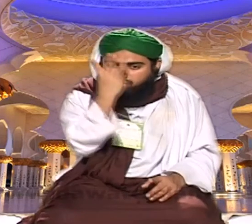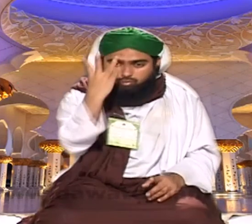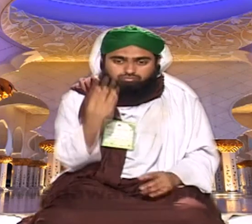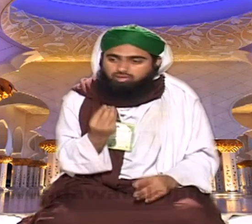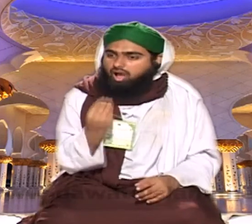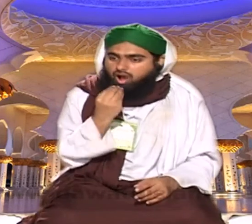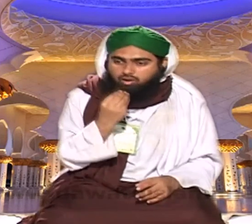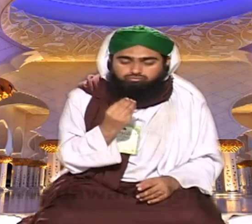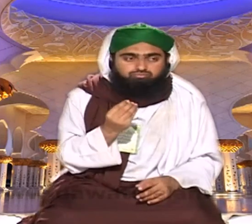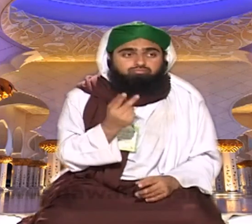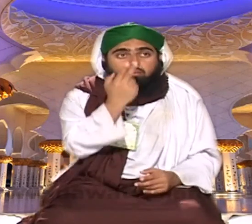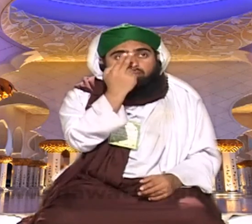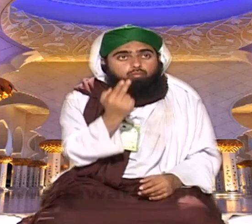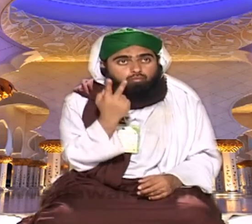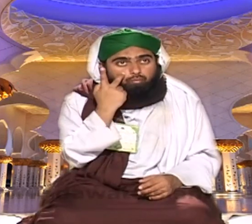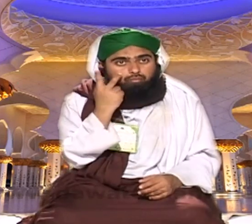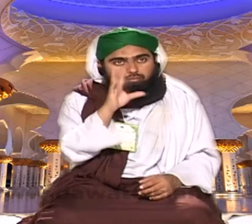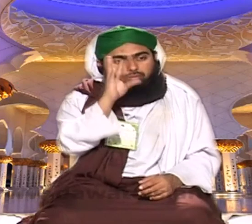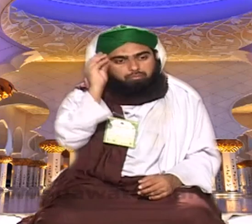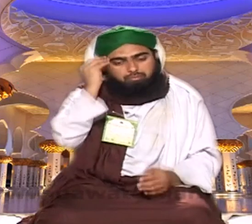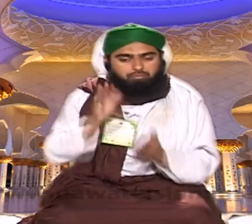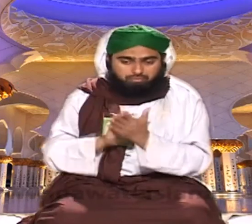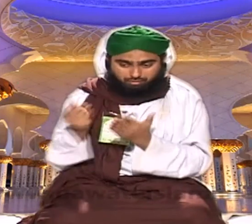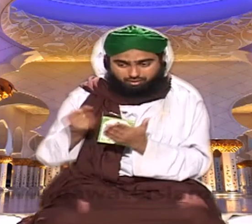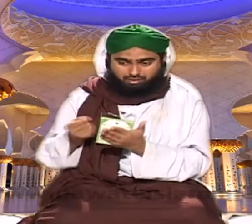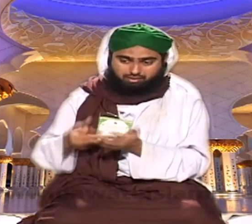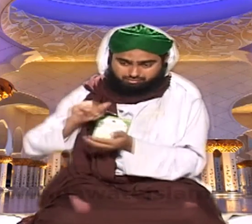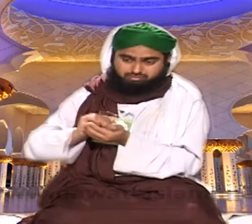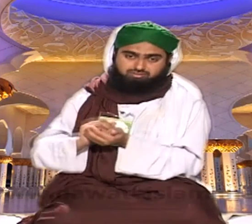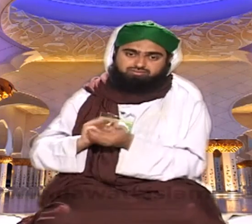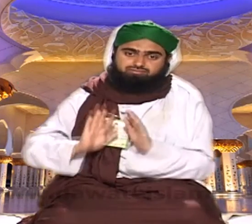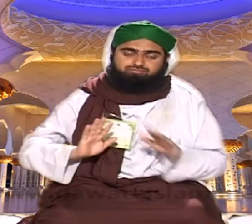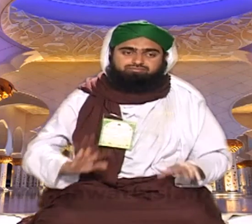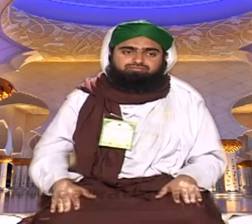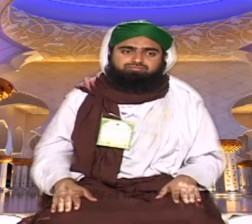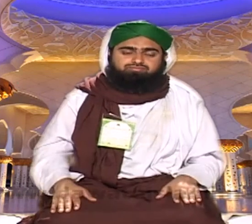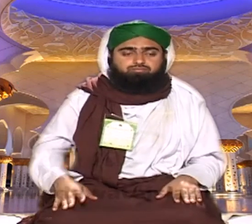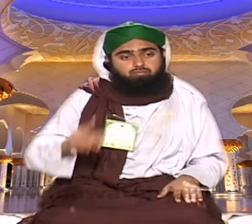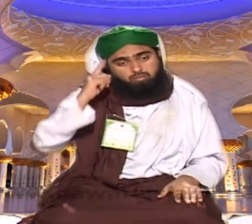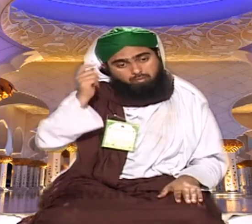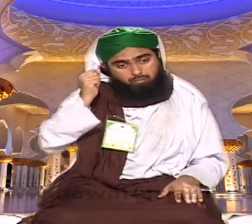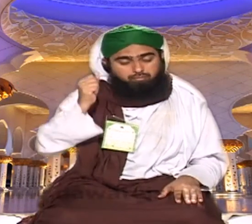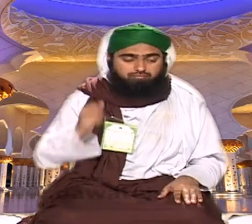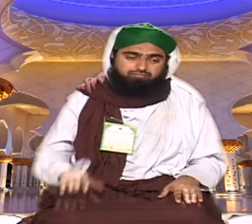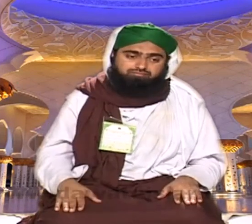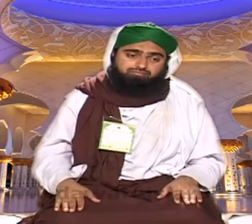کوئی جانور اس پودے کو نہیں کھا یہ بات مجھے پسند آئی تو میں نے اس کو لکھ لی اور ابھی تک میرے پاس محبوظ ہے تو میرے ذہن میں بیٹی ہوئے دیکھیں